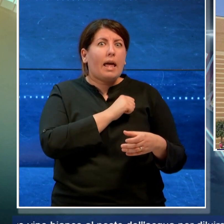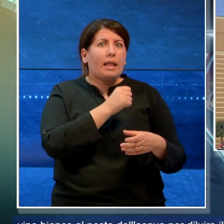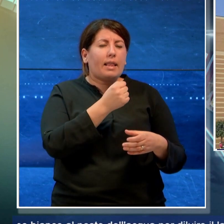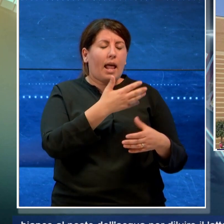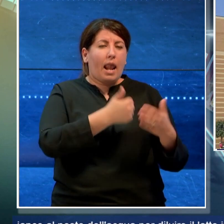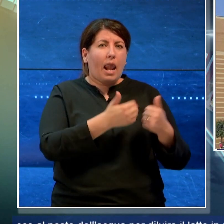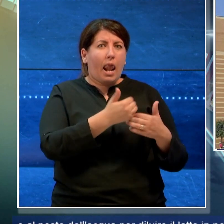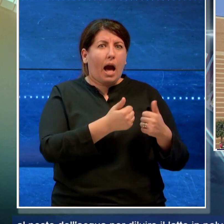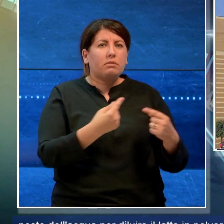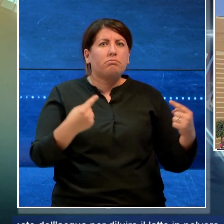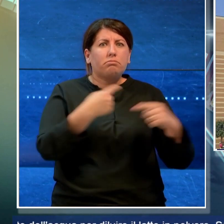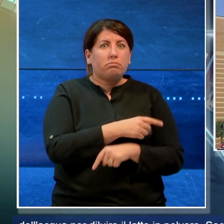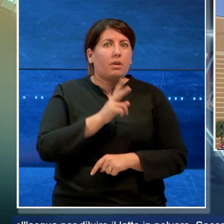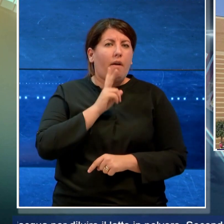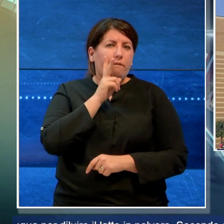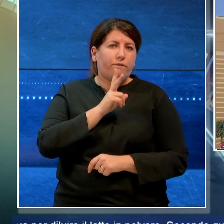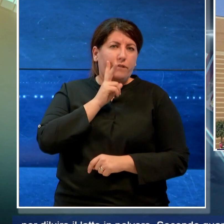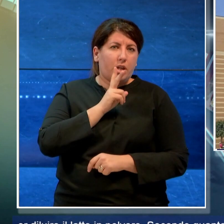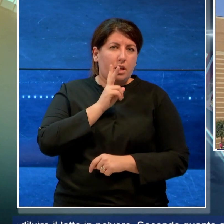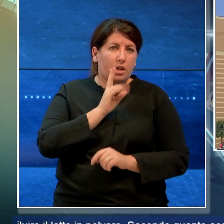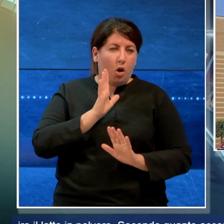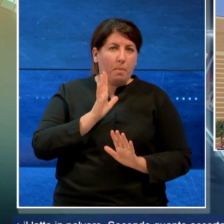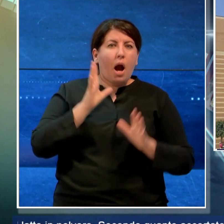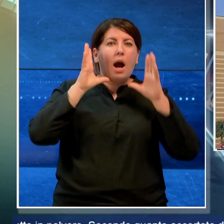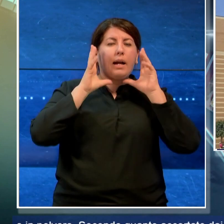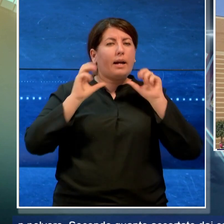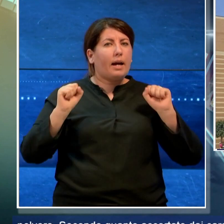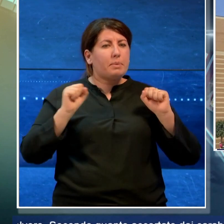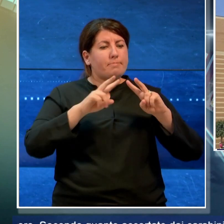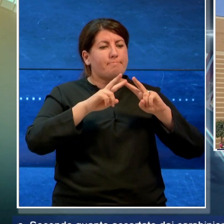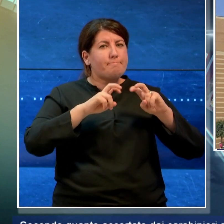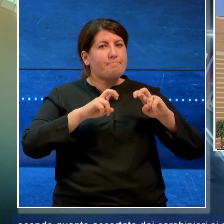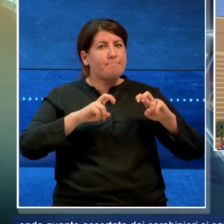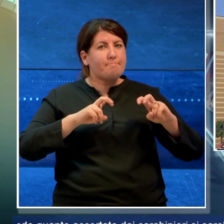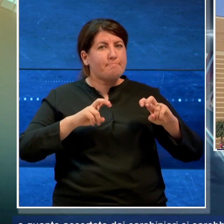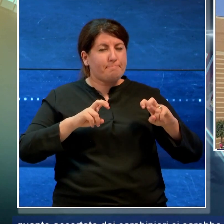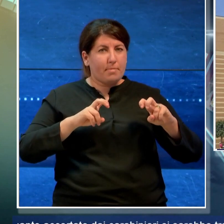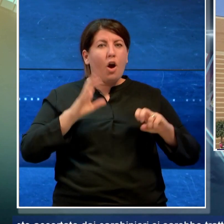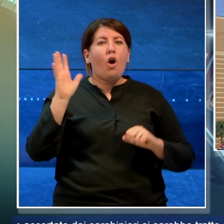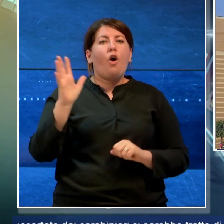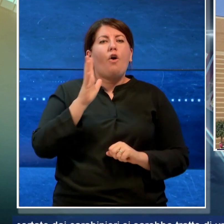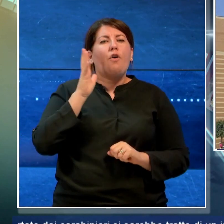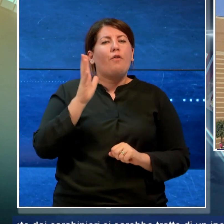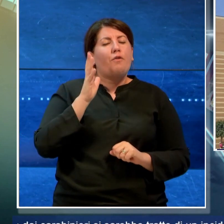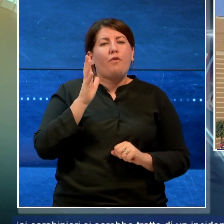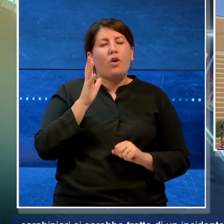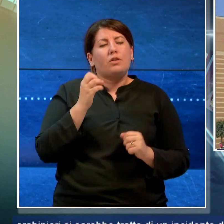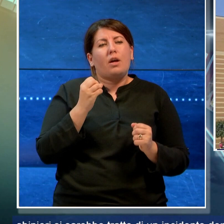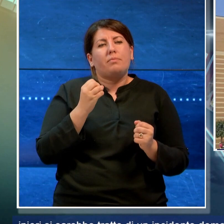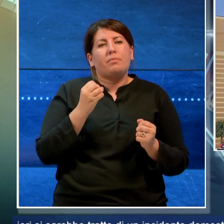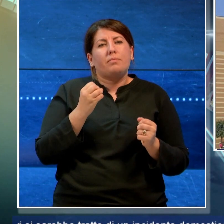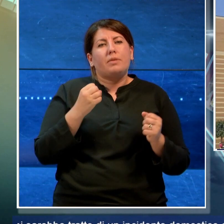Secondo quanto accertato dai carabinieri si sarebbe trattato di un incidente